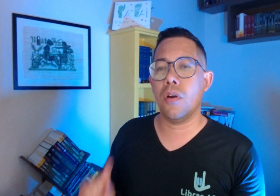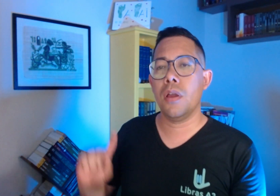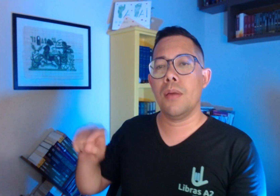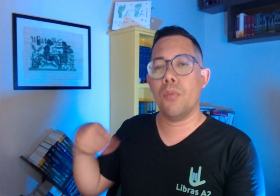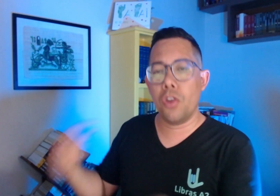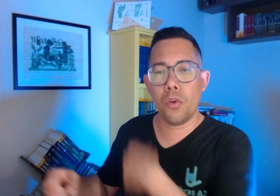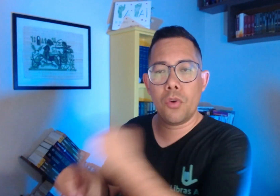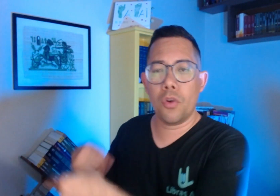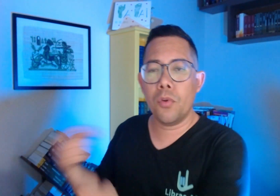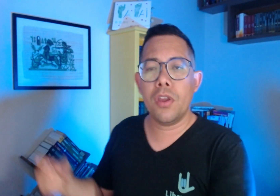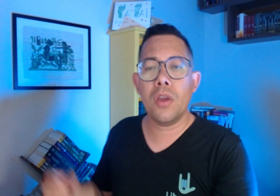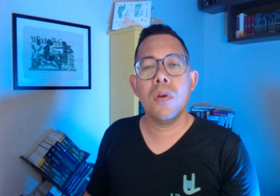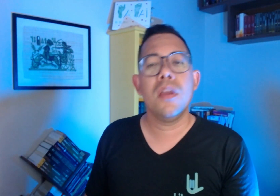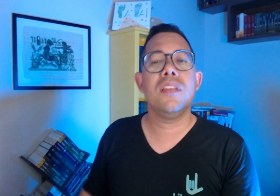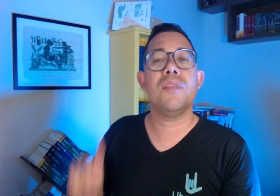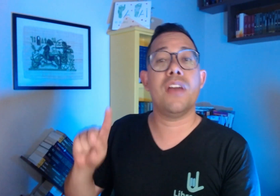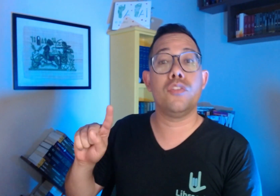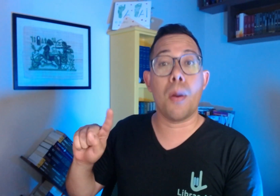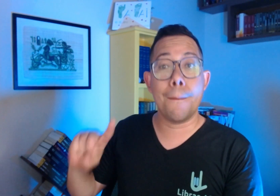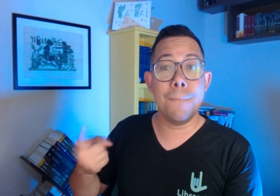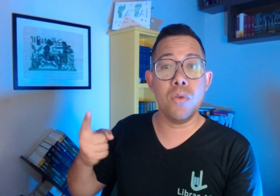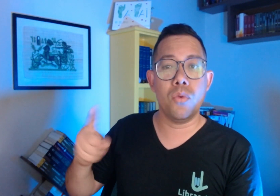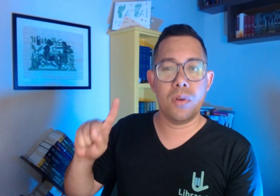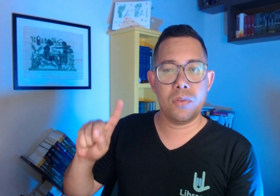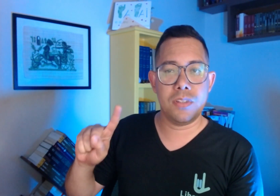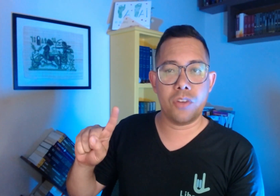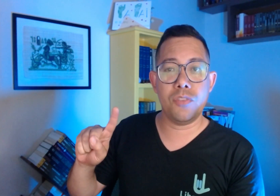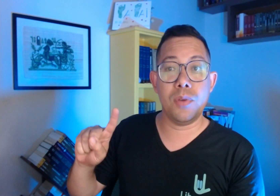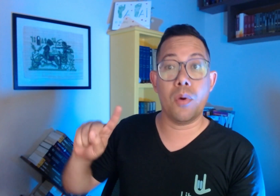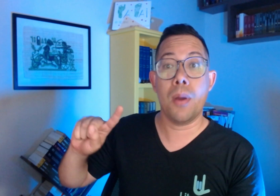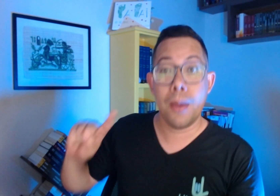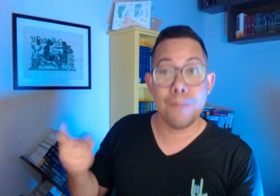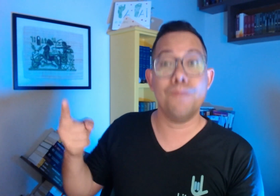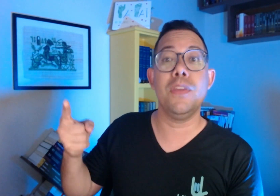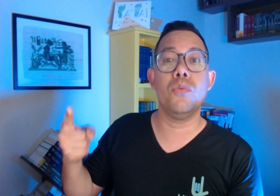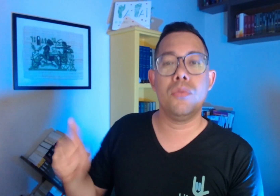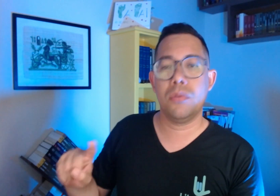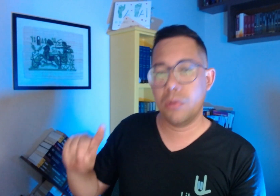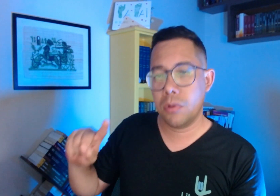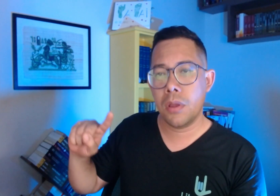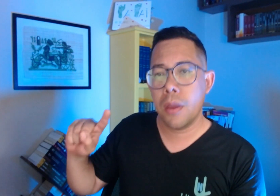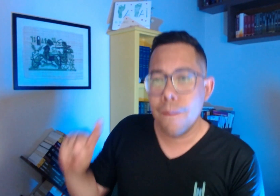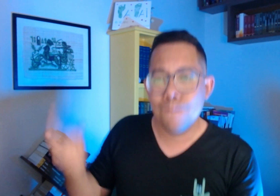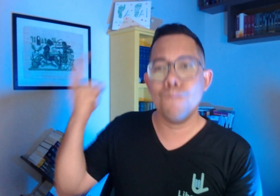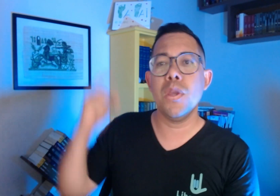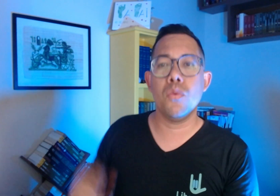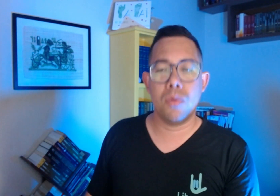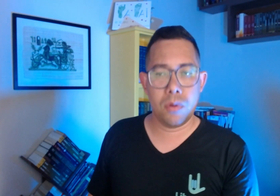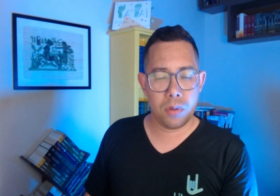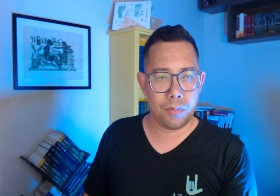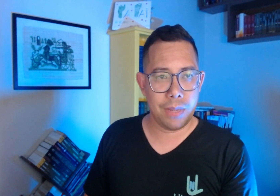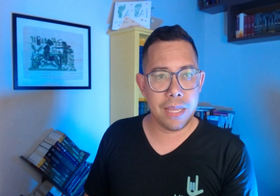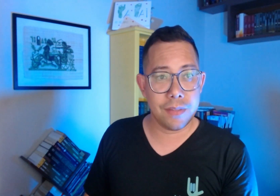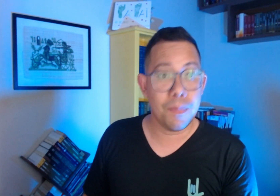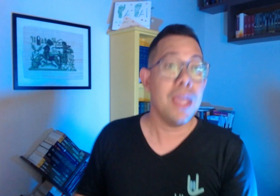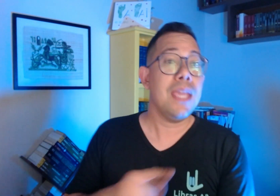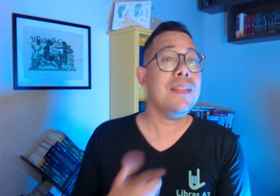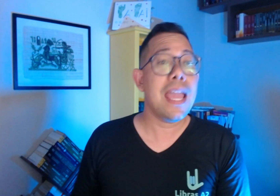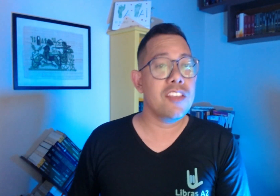olha. Morreu, morreu, morreu. E você faz, olha, mil. Sinal de mil, olha. Mil. Mil. Beleza? E 10